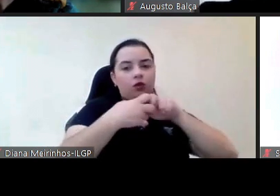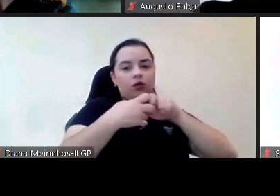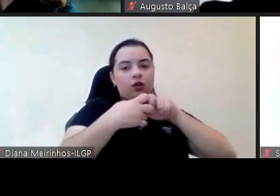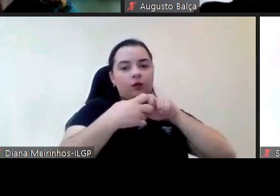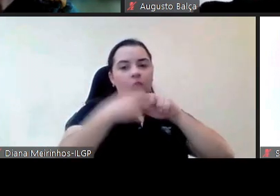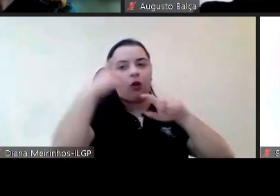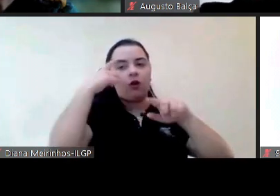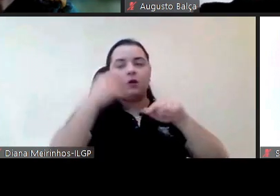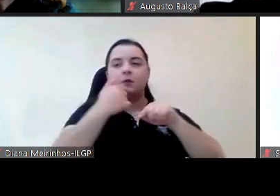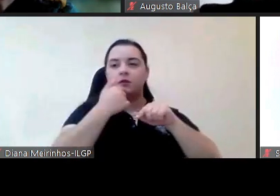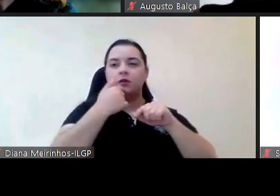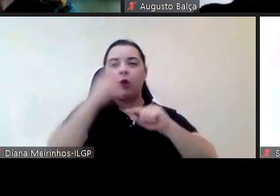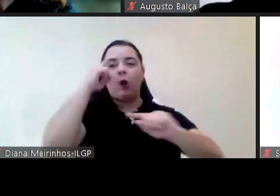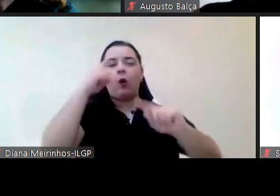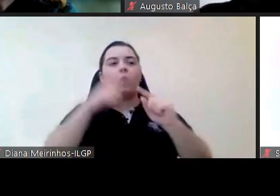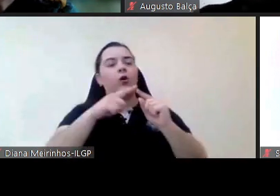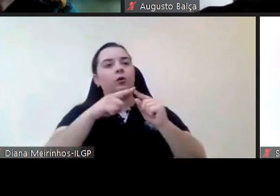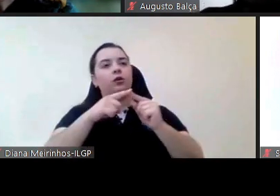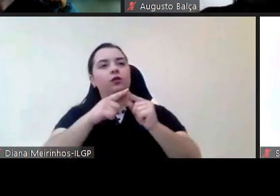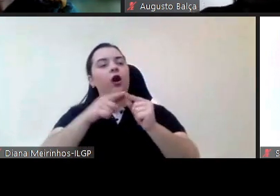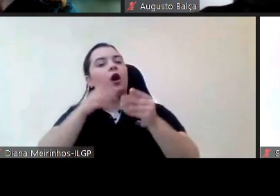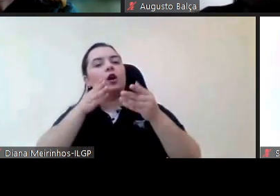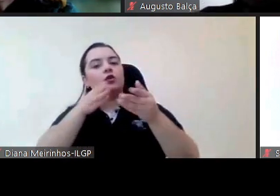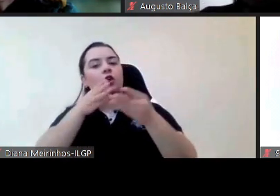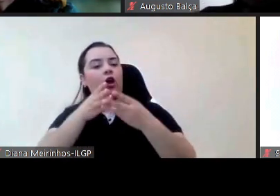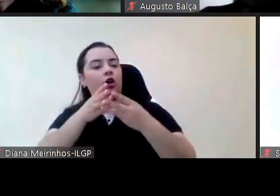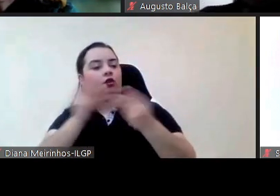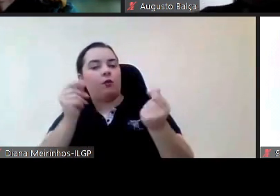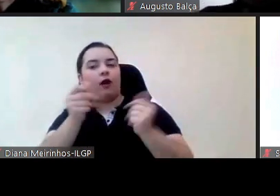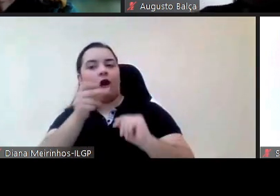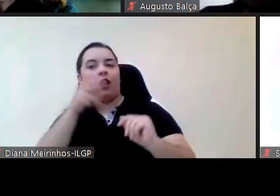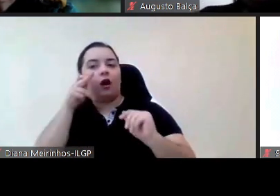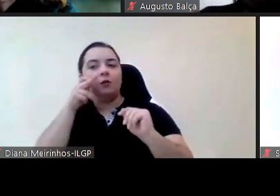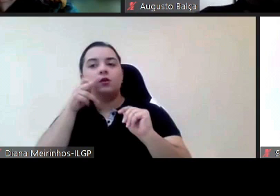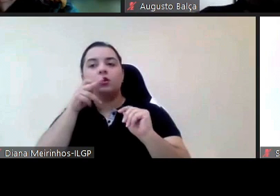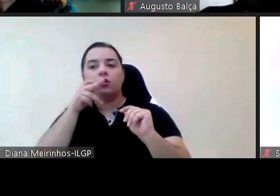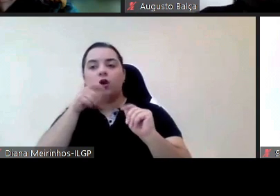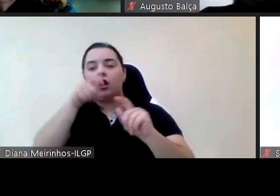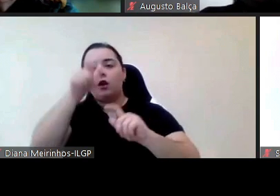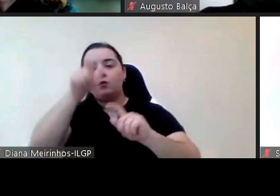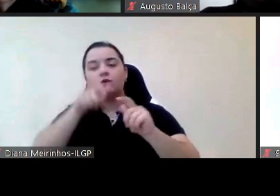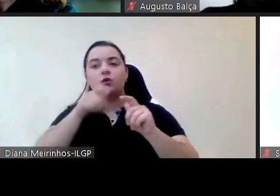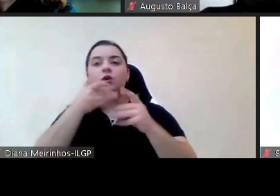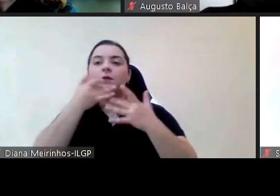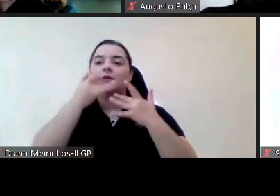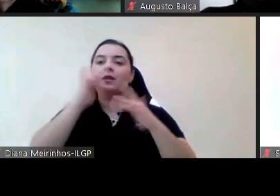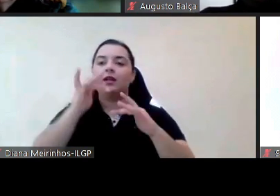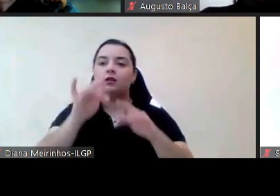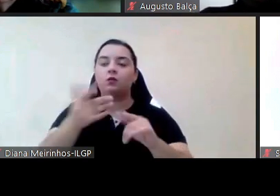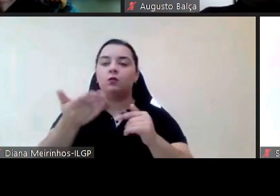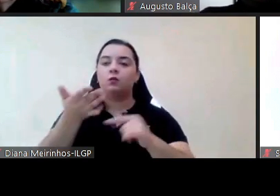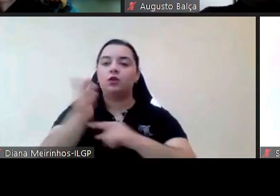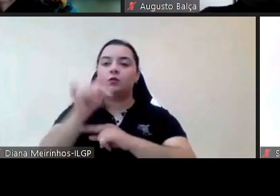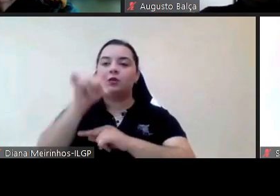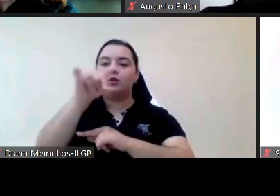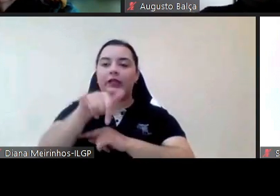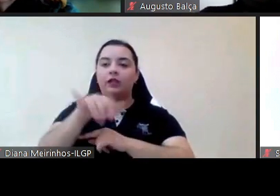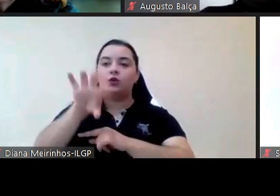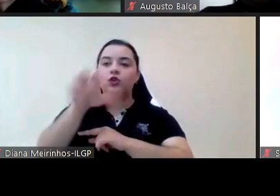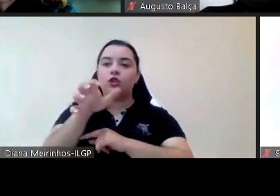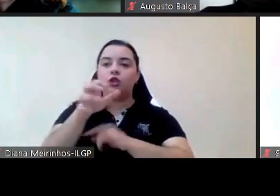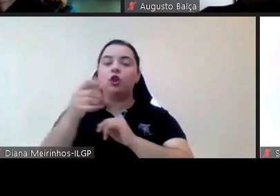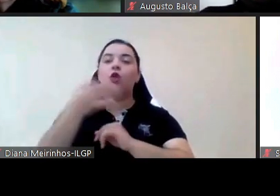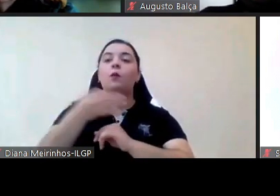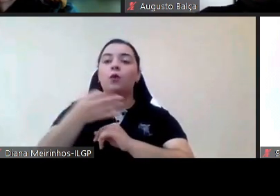mais localizado por exemplo disse-me que aqui que no distrito do Porto no Conselho de Gaia será onde estão mais concentrados os cidadãos